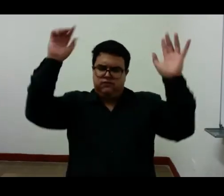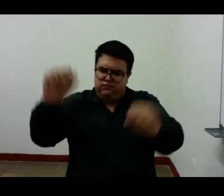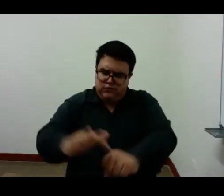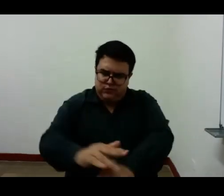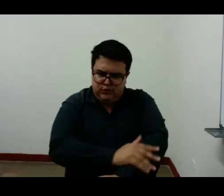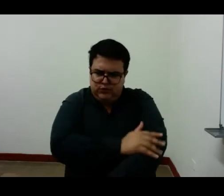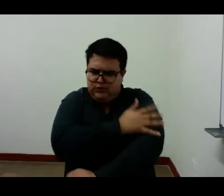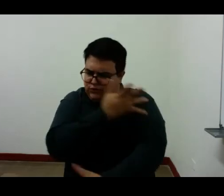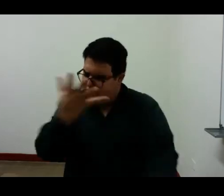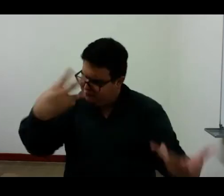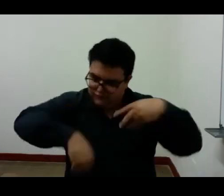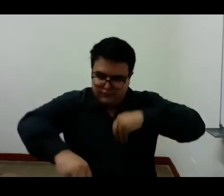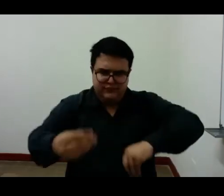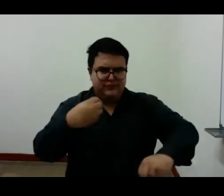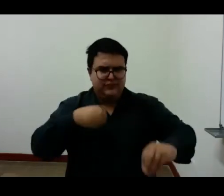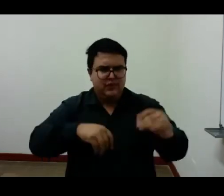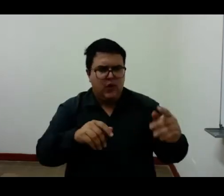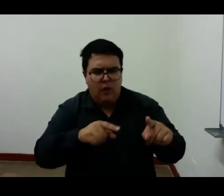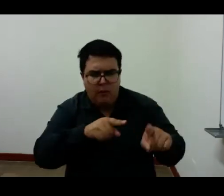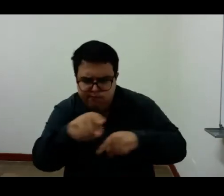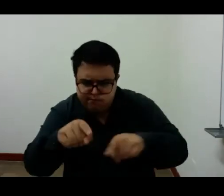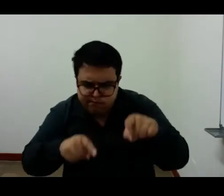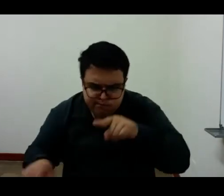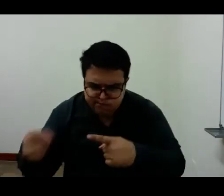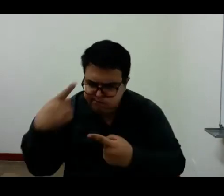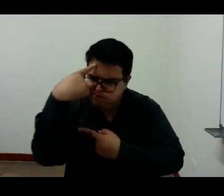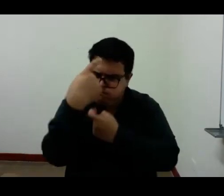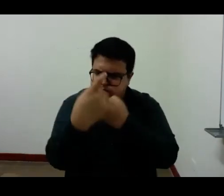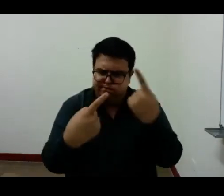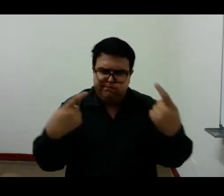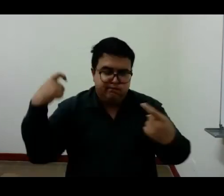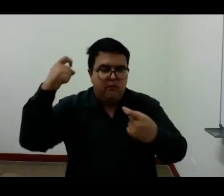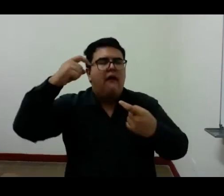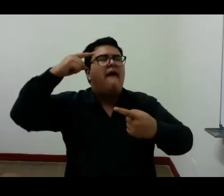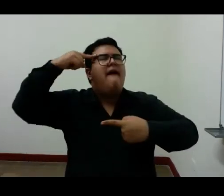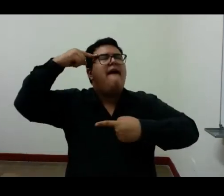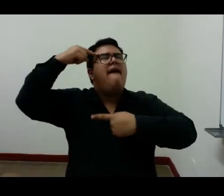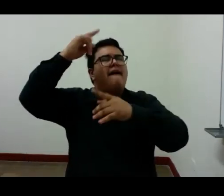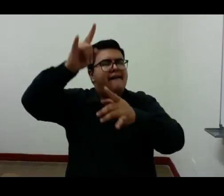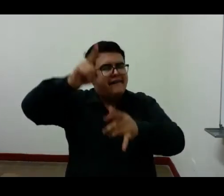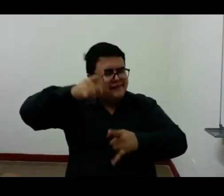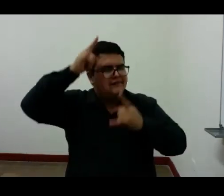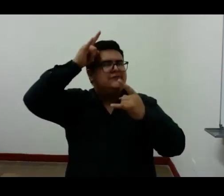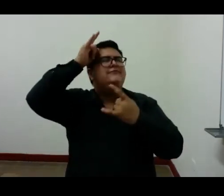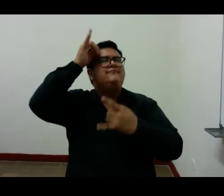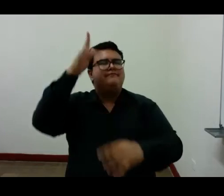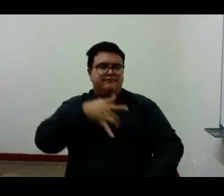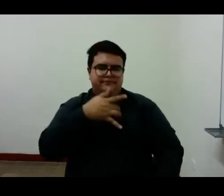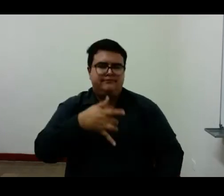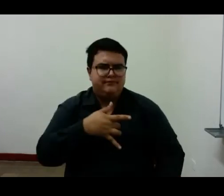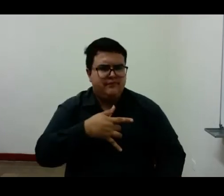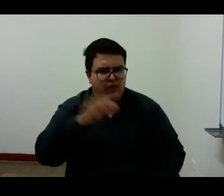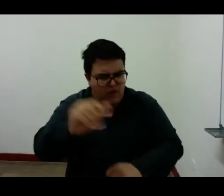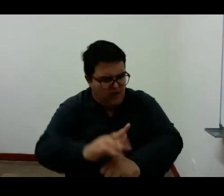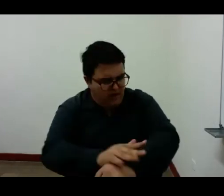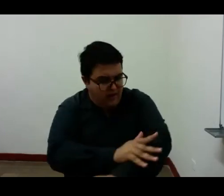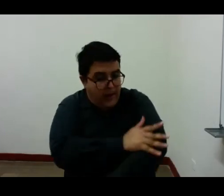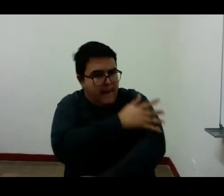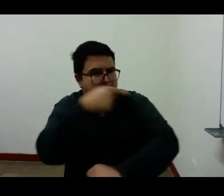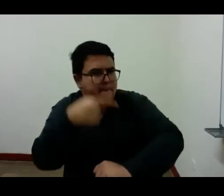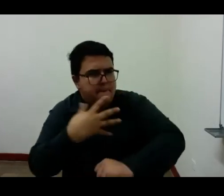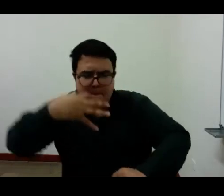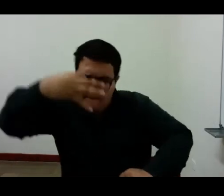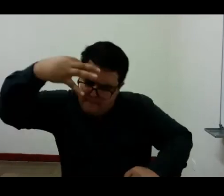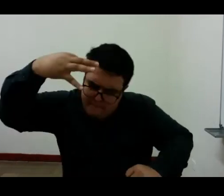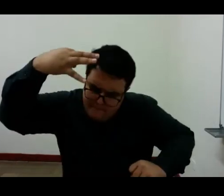poderosos para desviarnos hacia ilusiones metafísicas las emociones verdaderas que